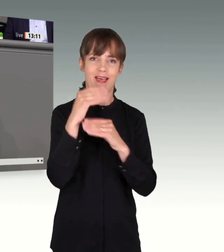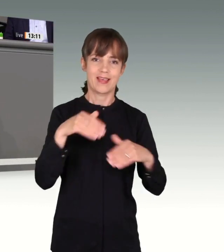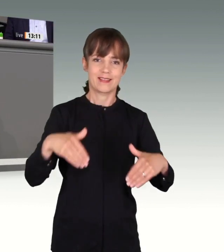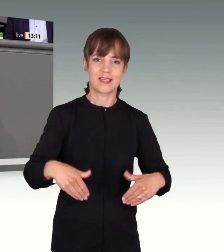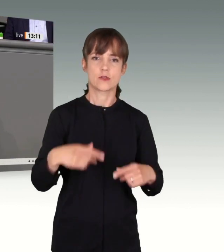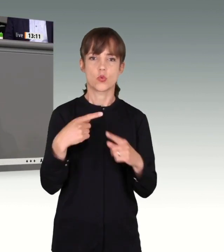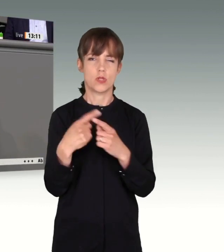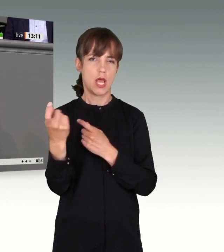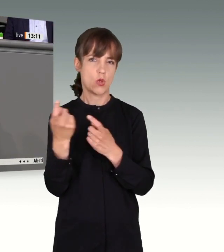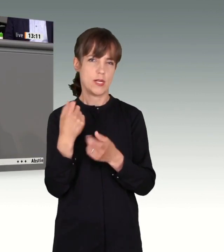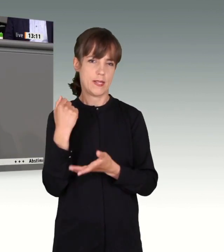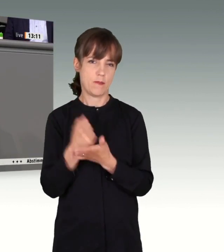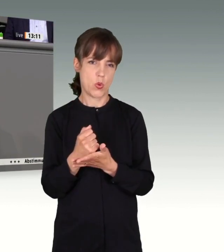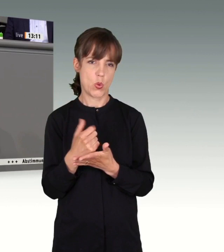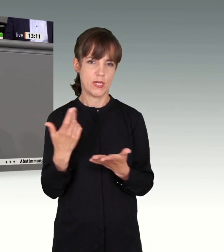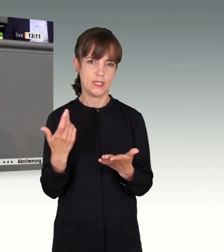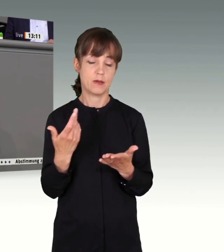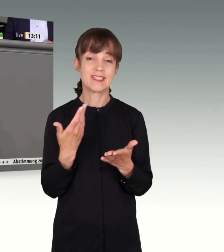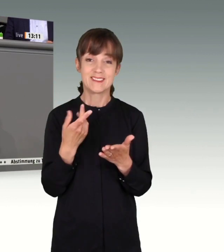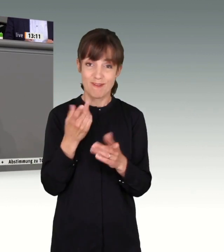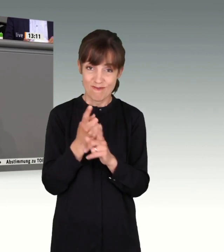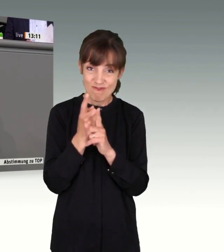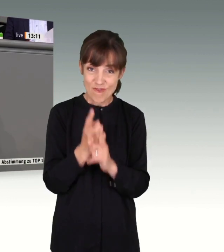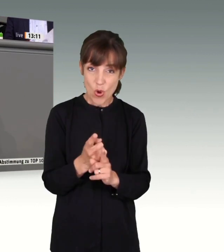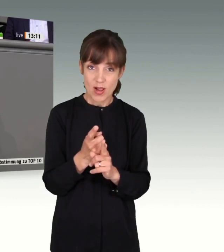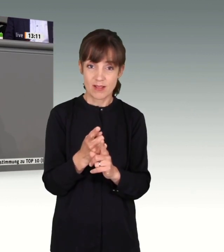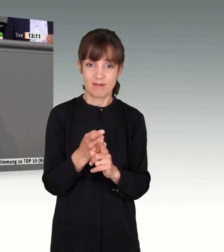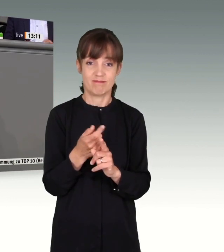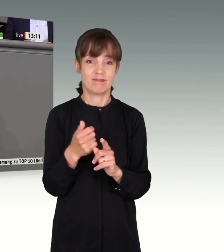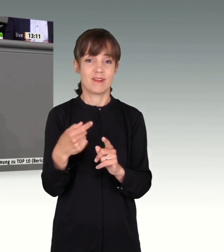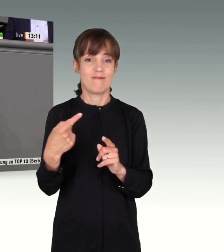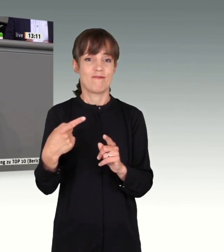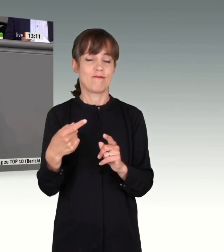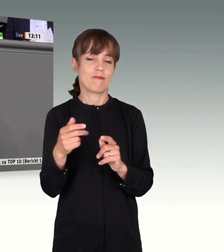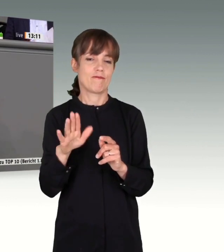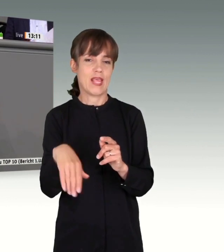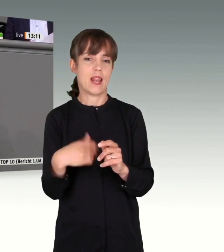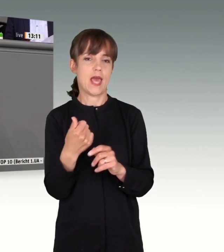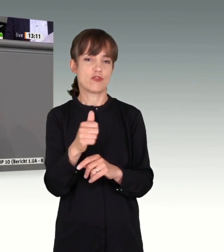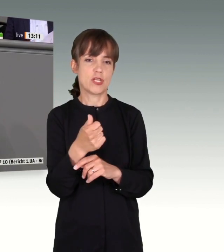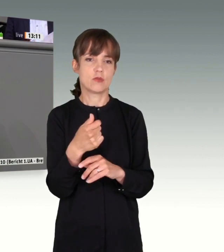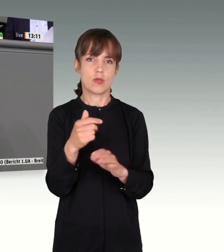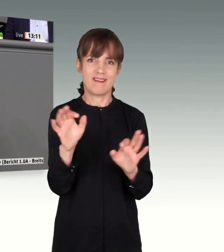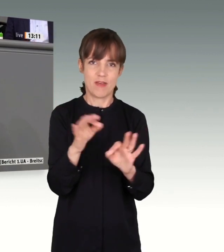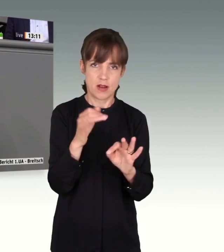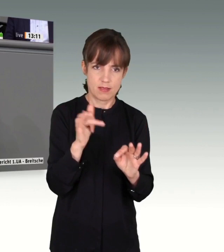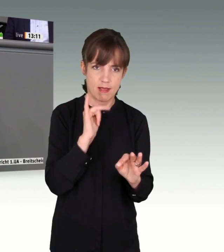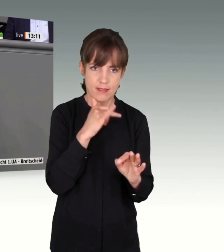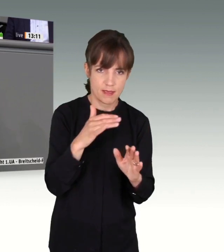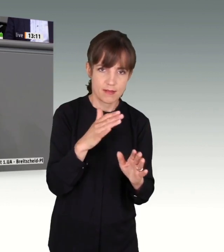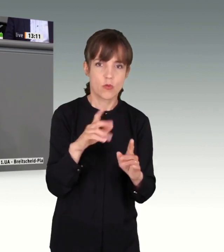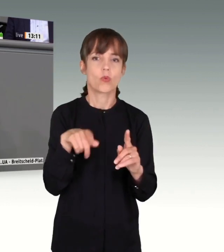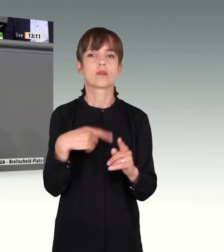Ausländerbehörden. Das hat zum Beispiel zu Fehleinschätzungen der Gefährlichkeit geführt und dann auch, dass entsprechende